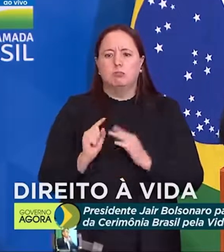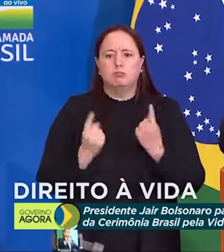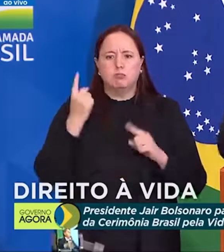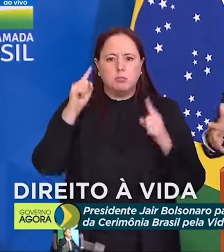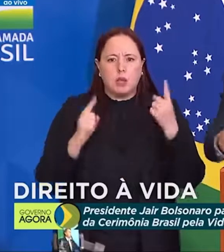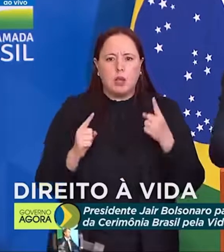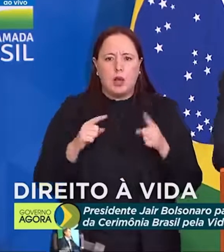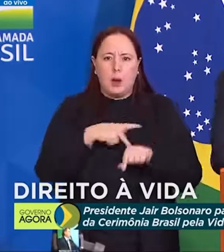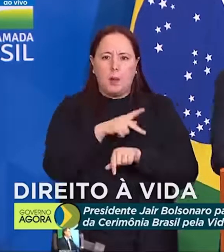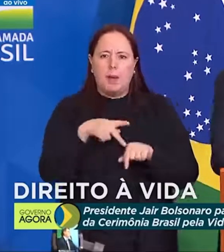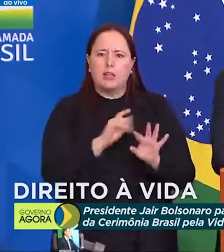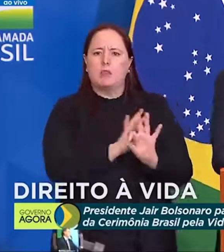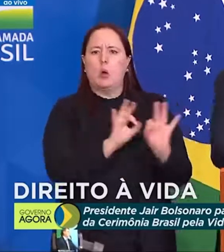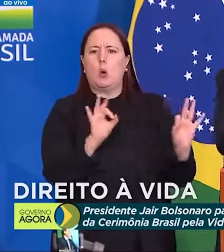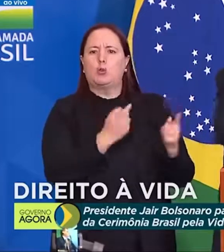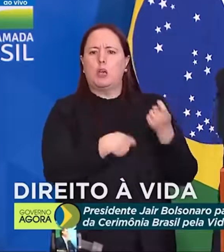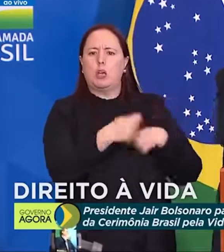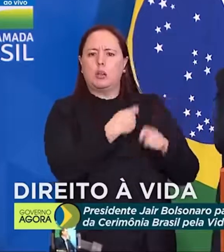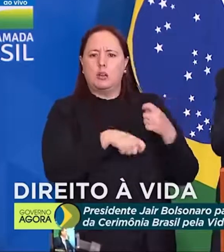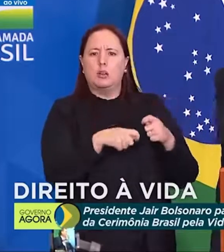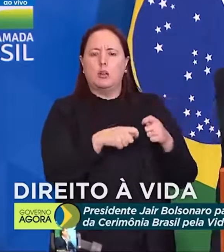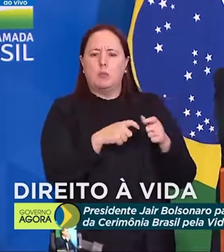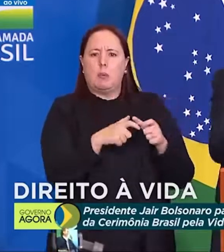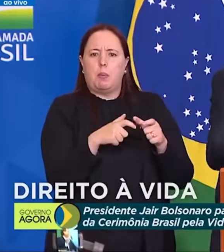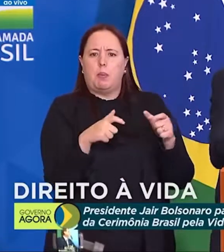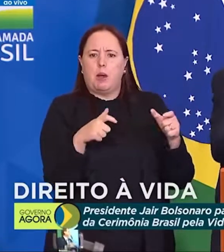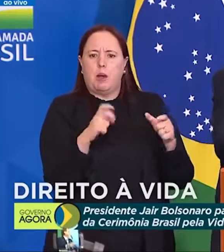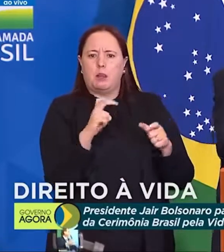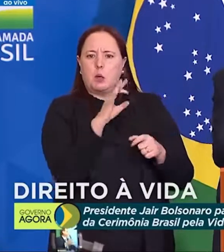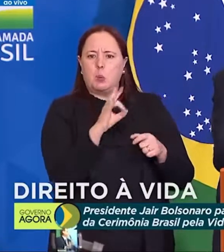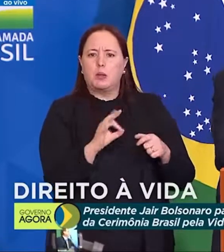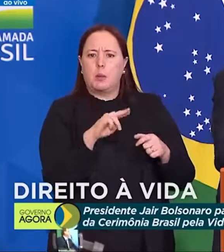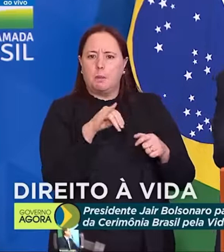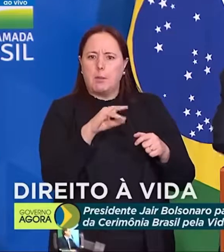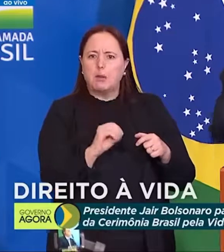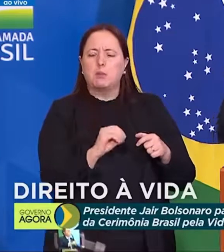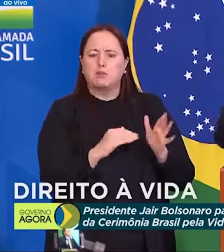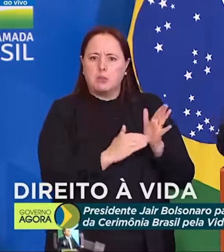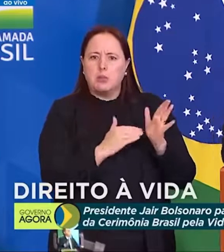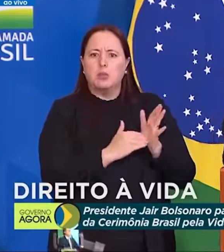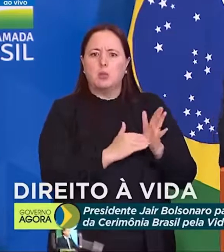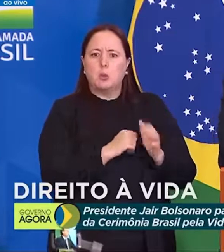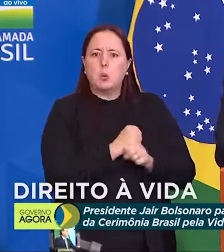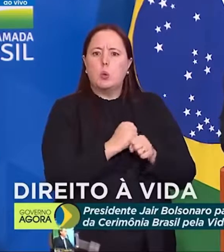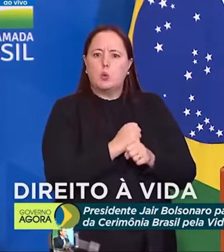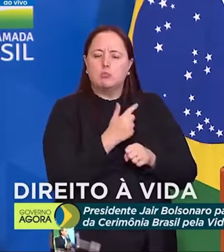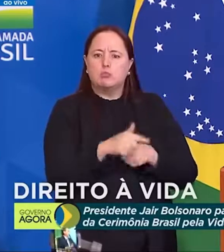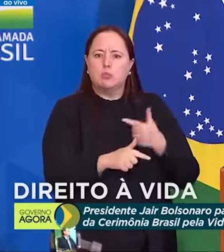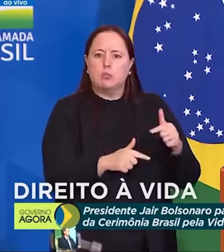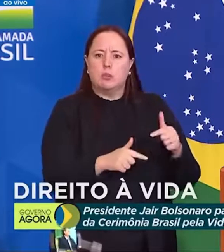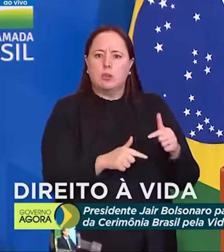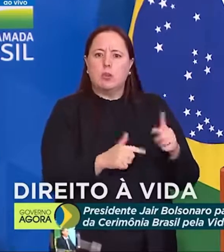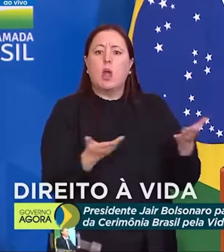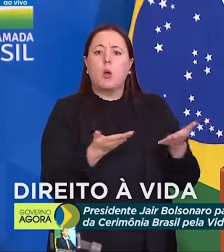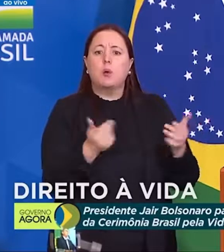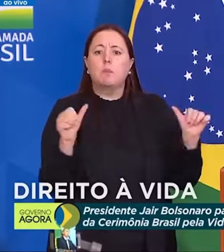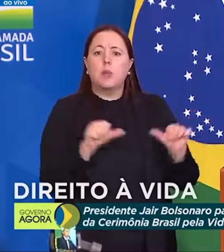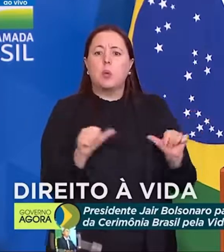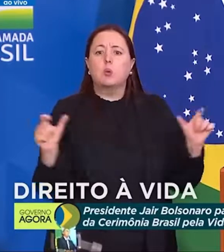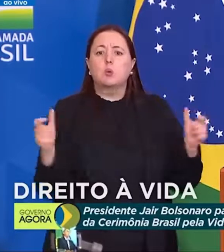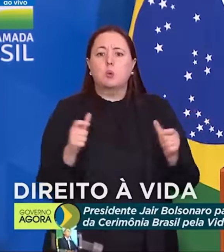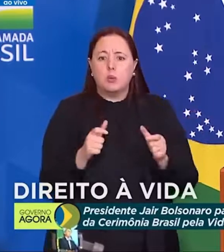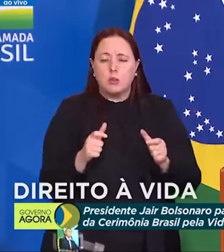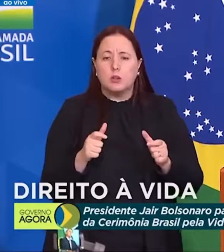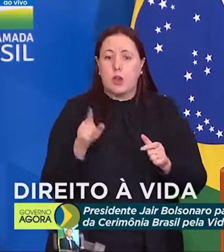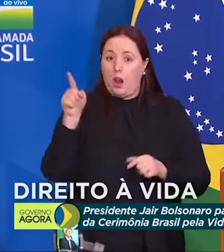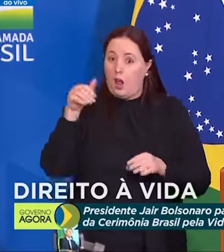redondinho na economia, que crescia no mínimo 5% próximo disso, todos os anos. Olha para onde foi. E olha